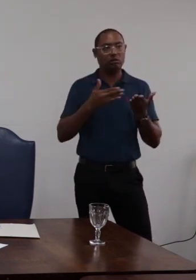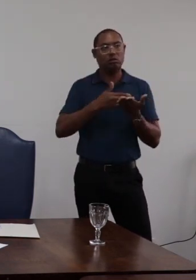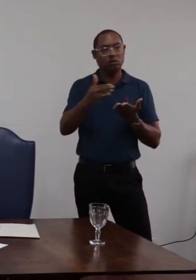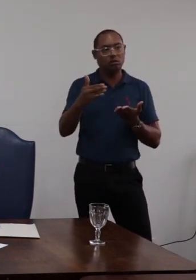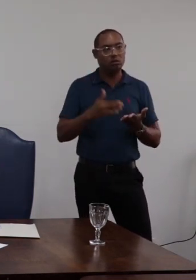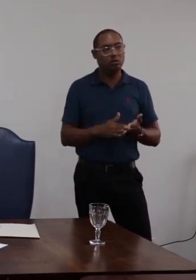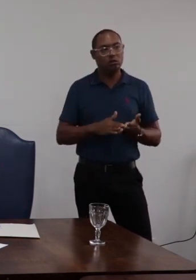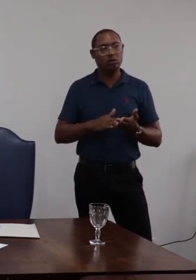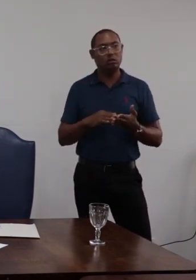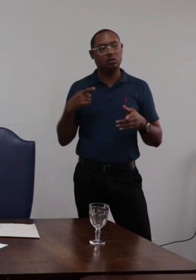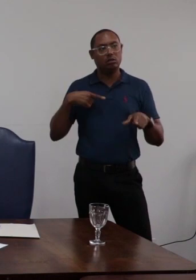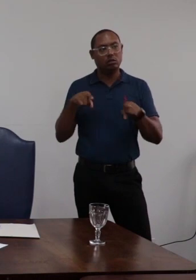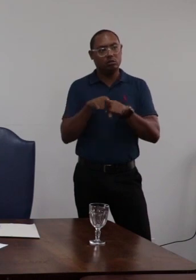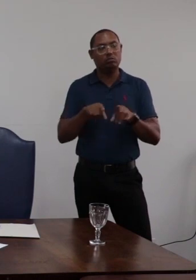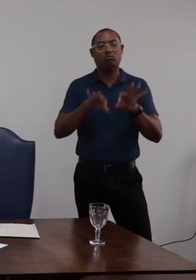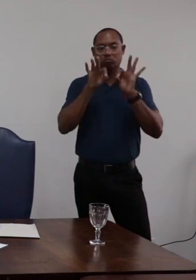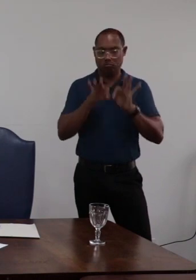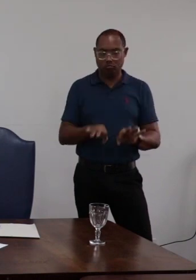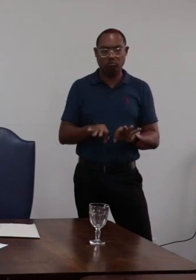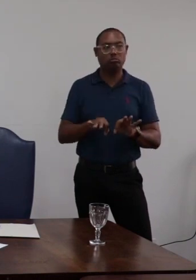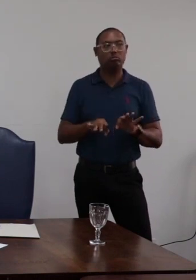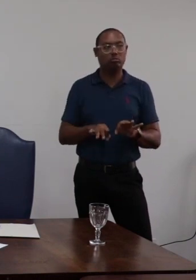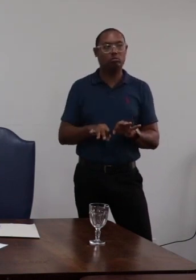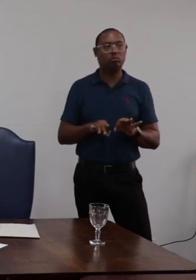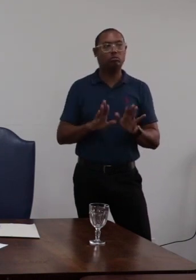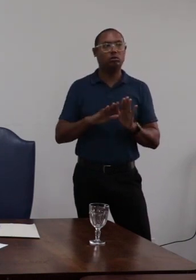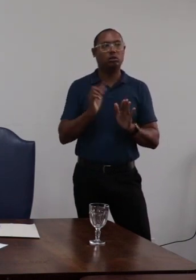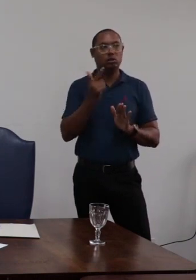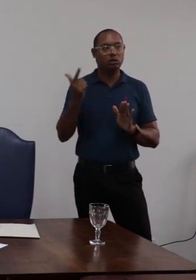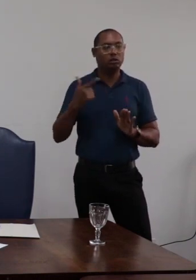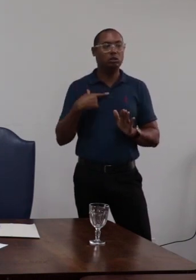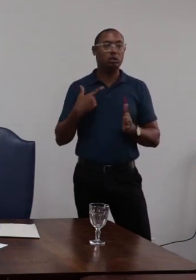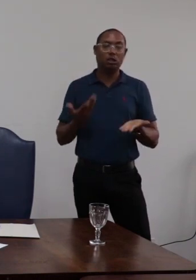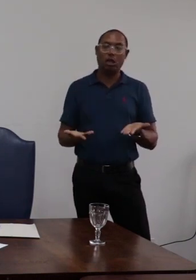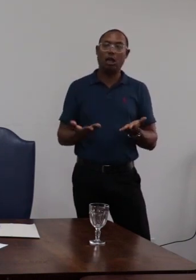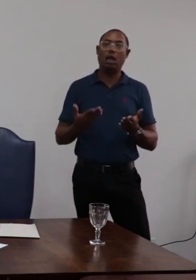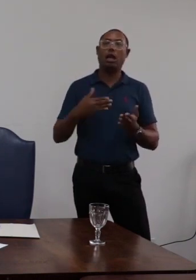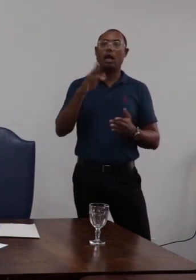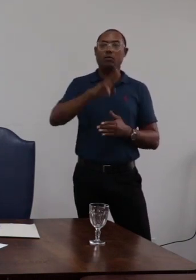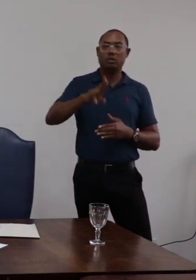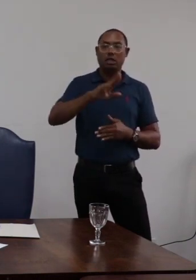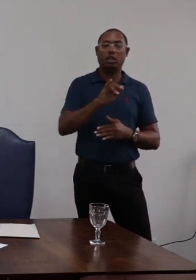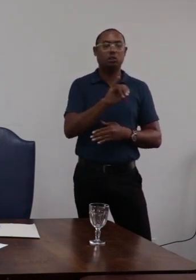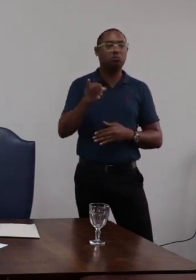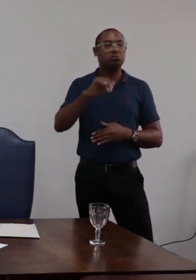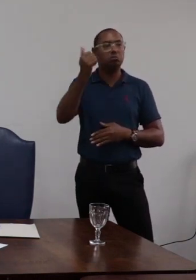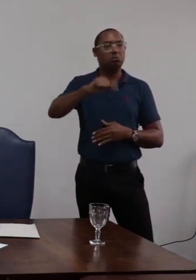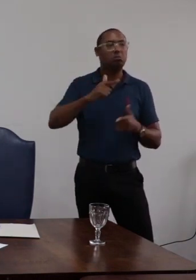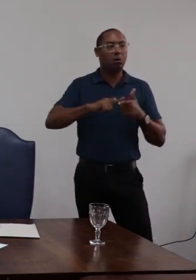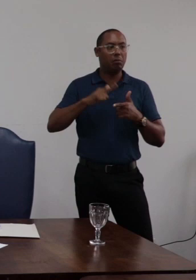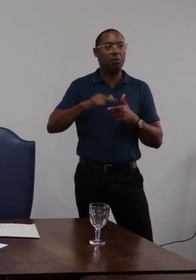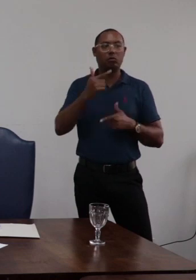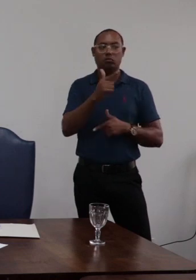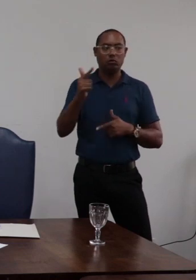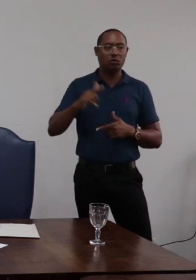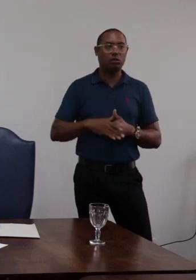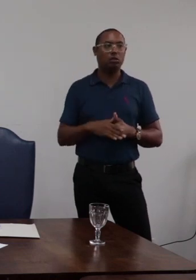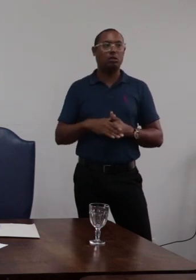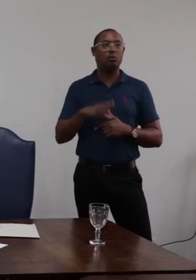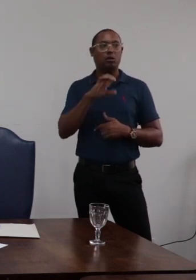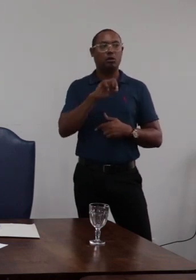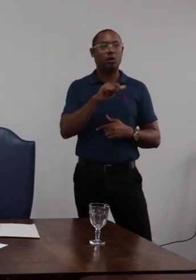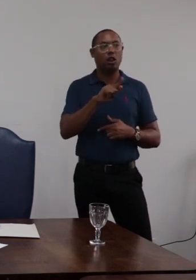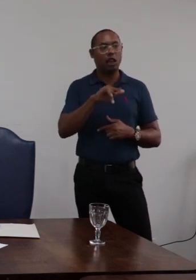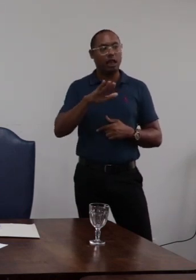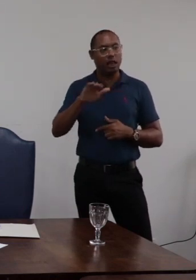se posicionou corretamente ao afirmar que não houve prejuízo à restituição quando o ato realizado pelo colega